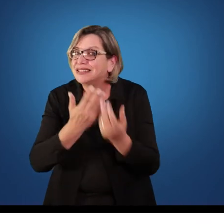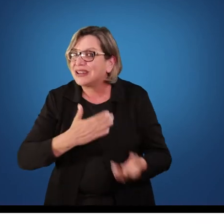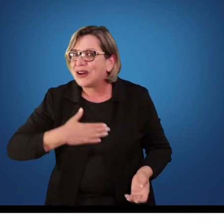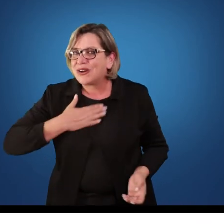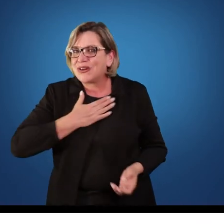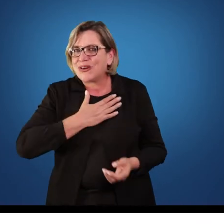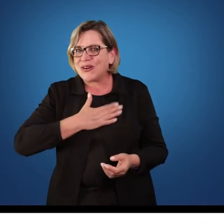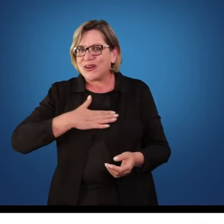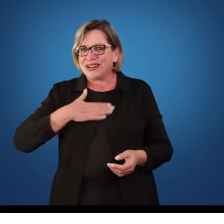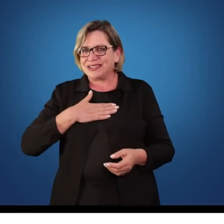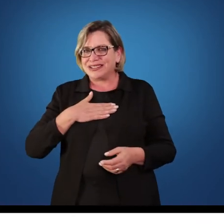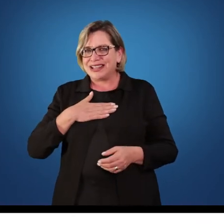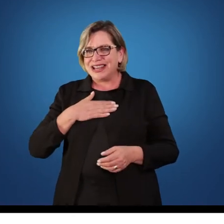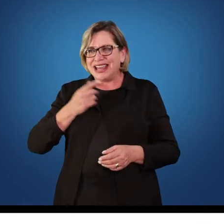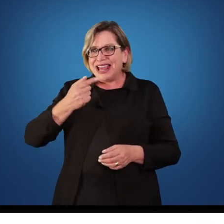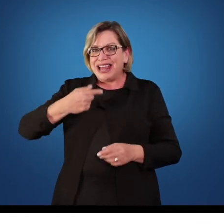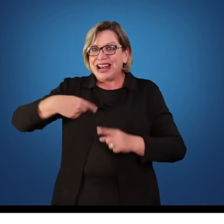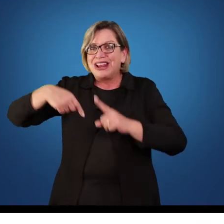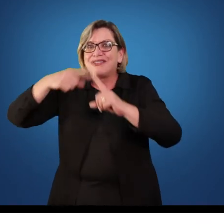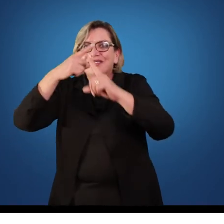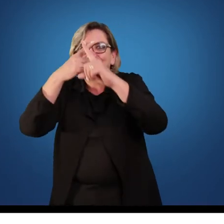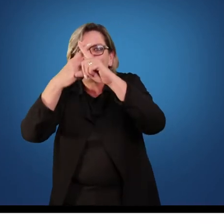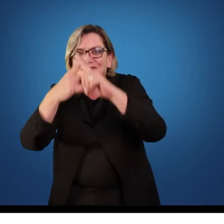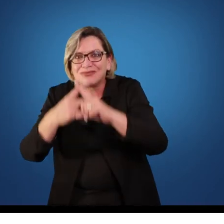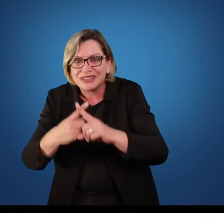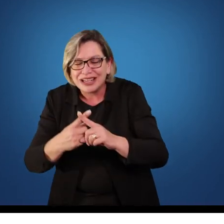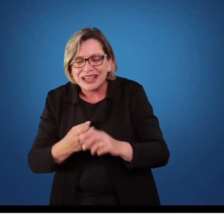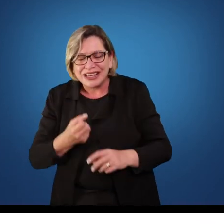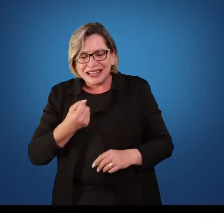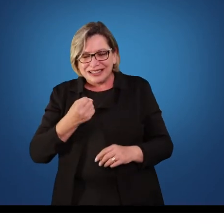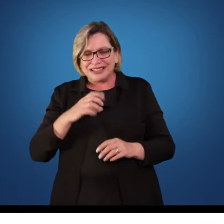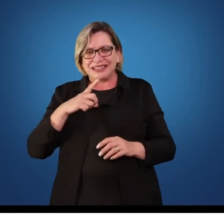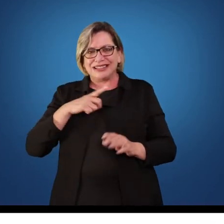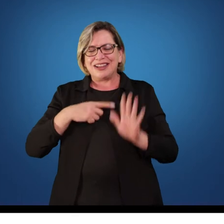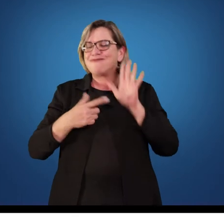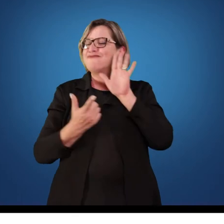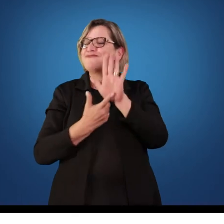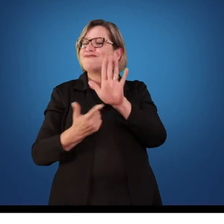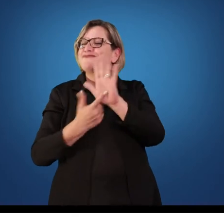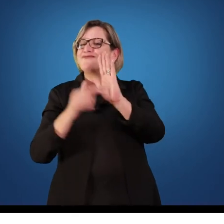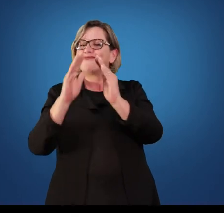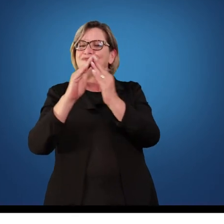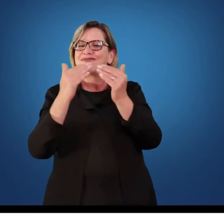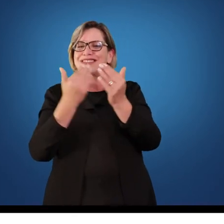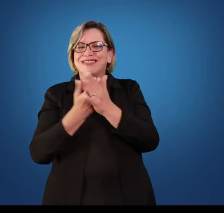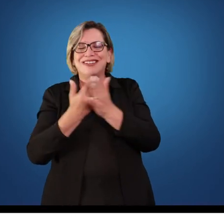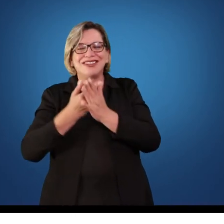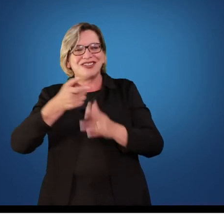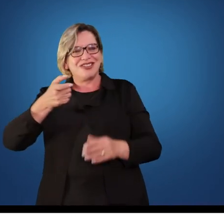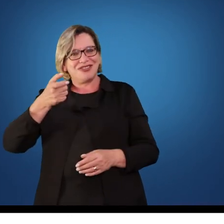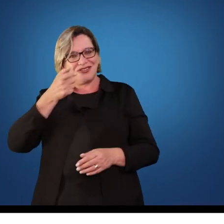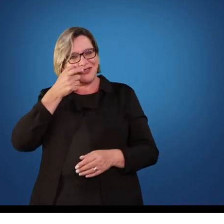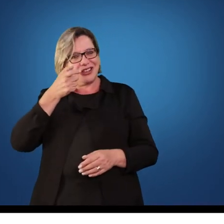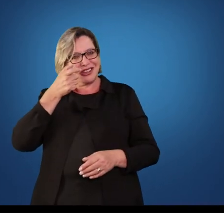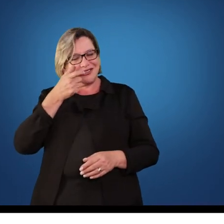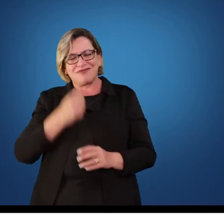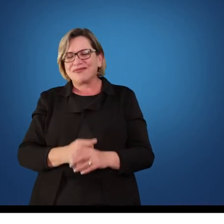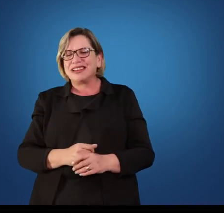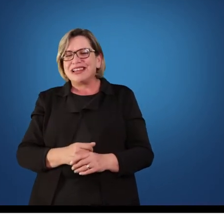eles vão acompanhar os jogos escolares. Se você faz uma apresentação na escola, eles vão acompanhar. Eles não vão acompanhar a apresentação de matemática, uma